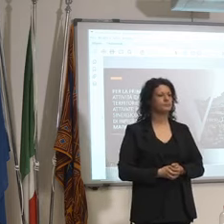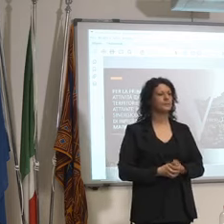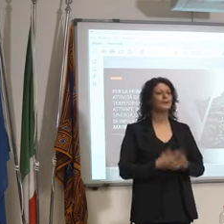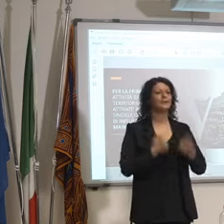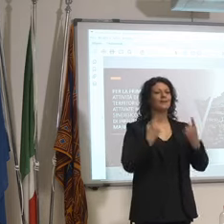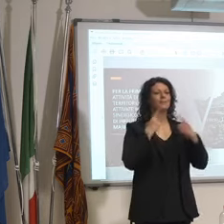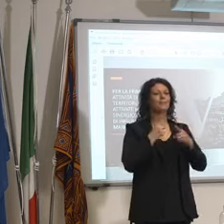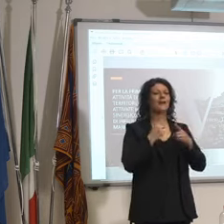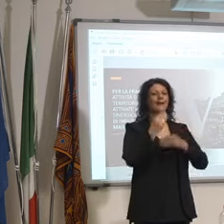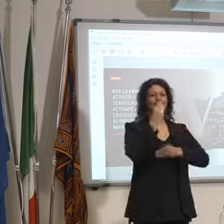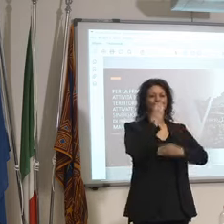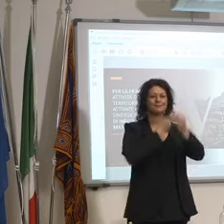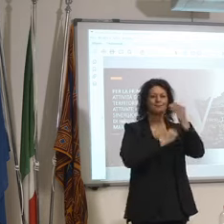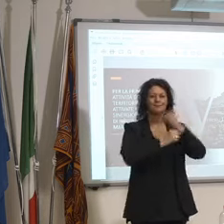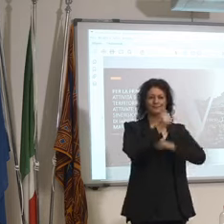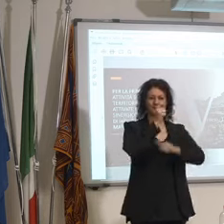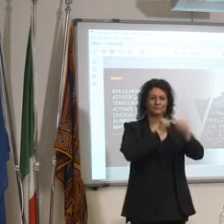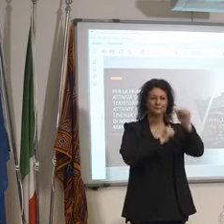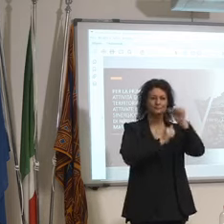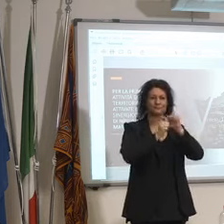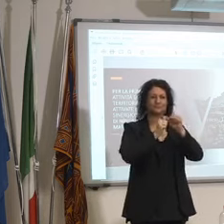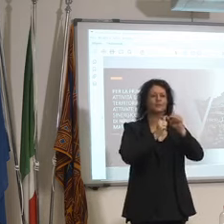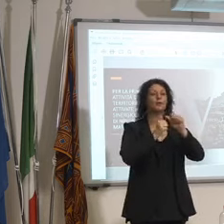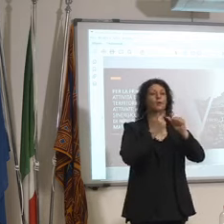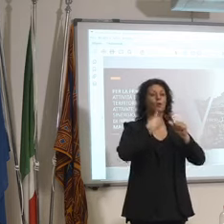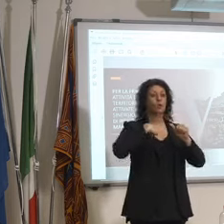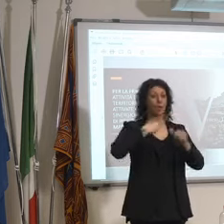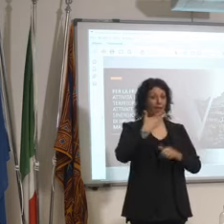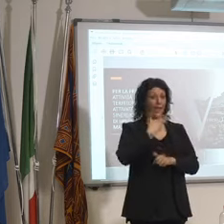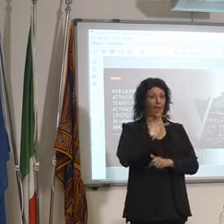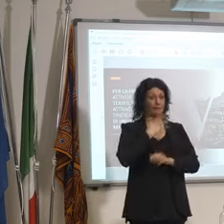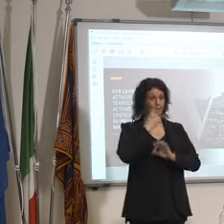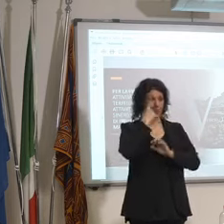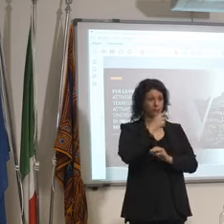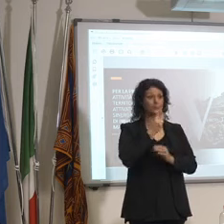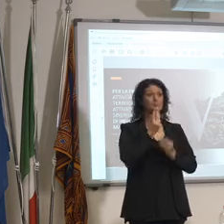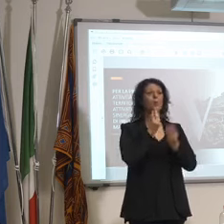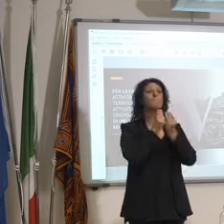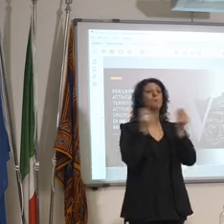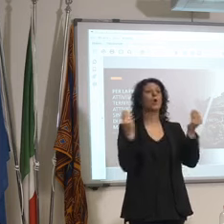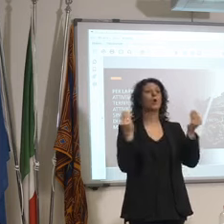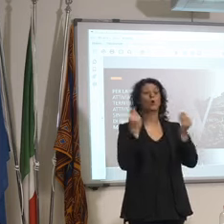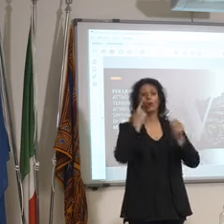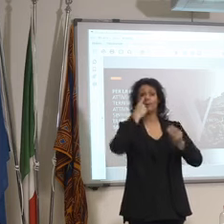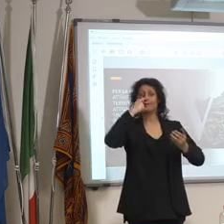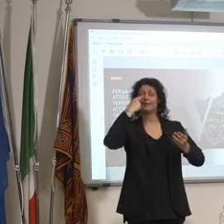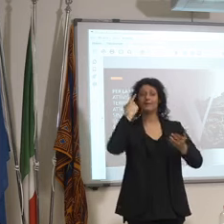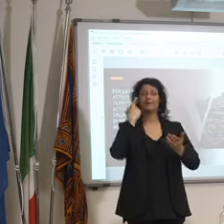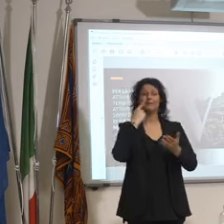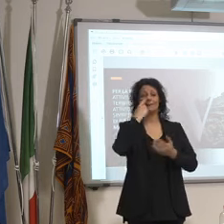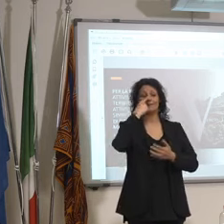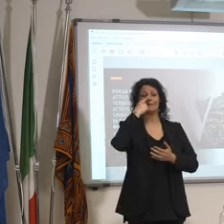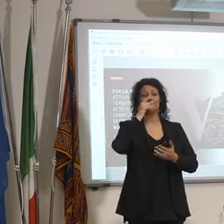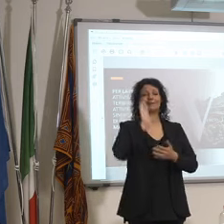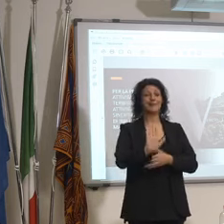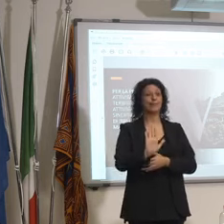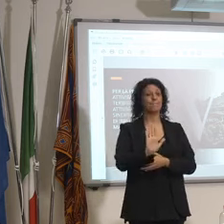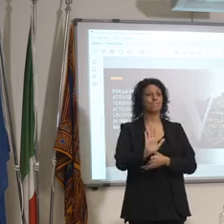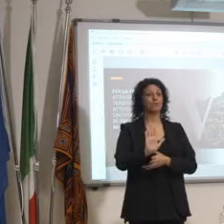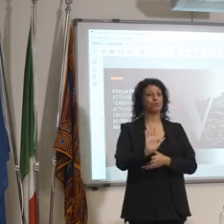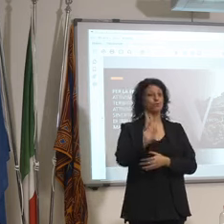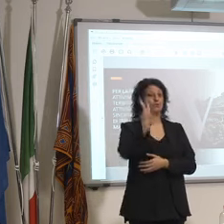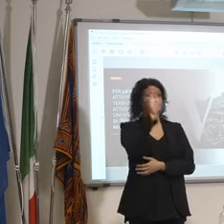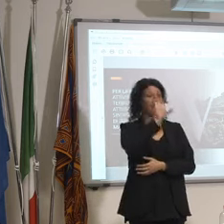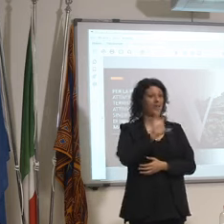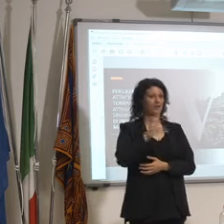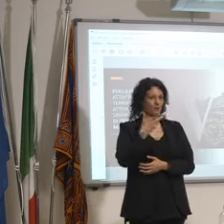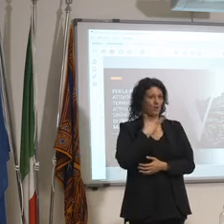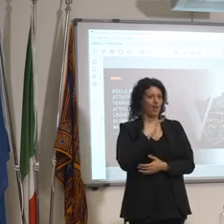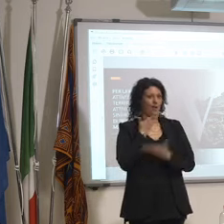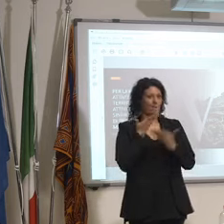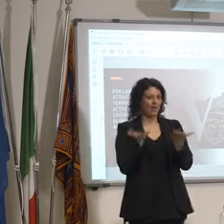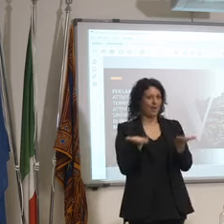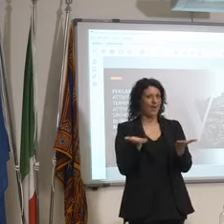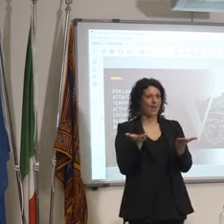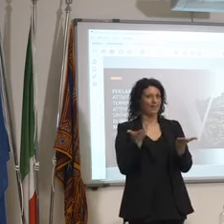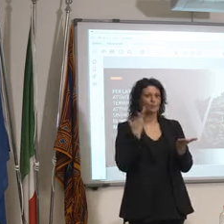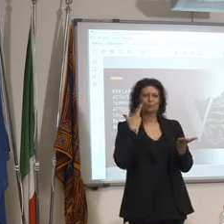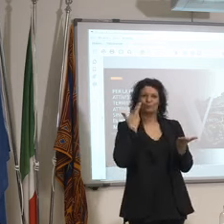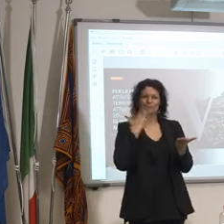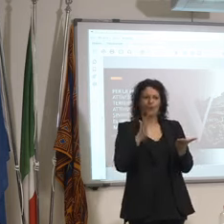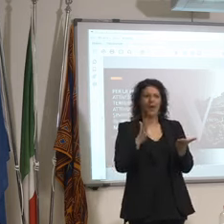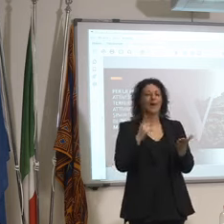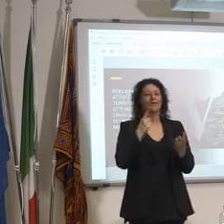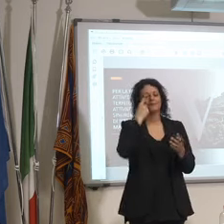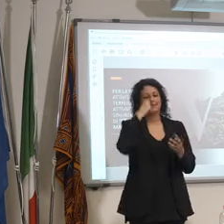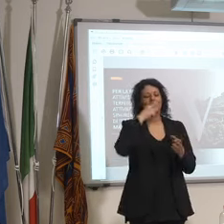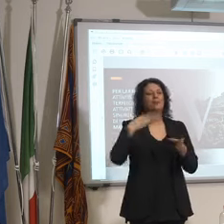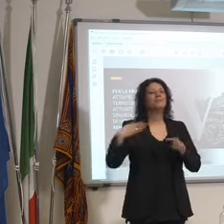abbiamo le strade dei prodotti dei vini e dei prodotti tipici per esempio ecco le strade ci sono già sul territorio sono già codificate hanno